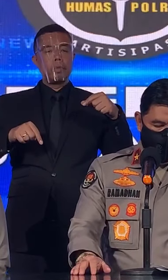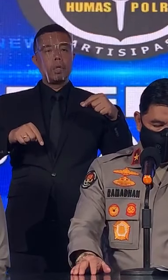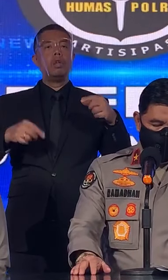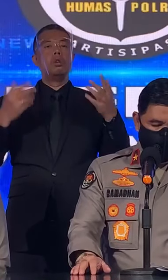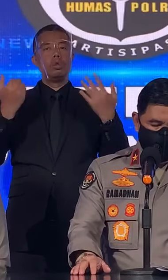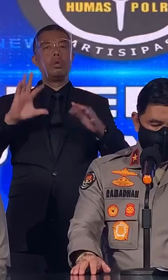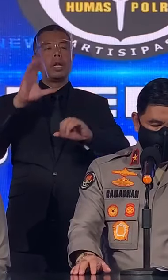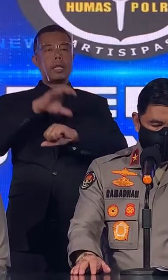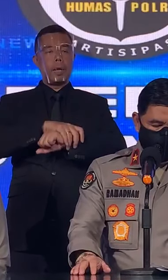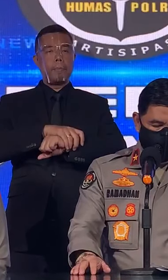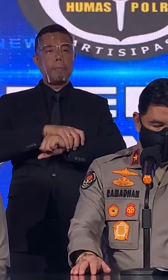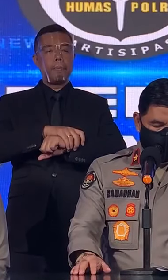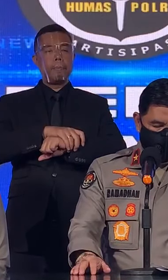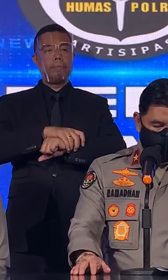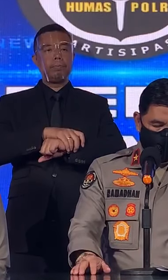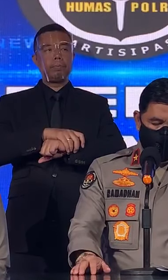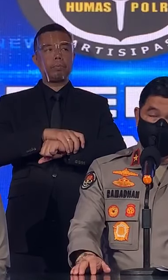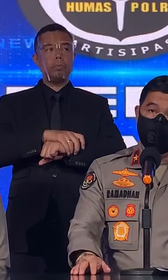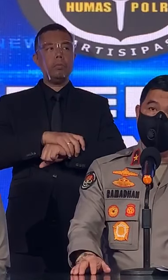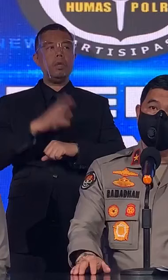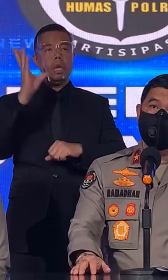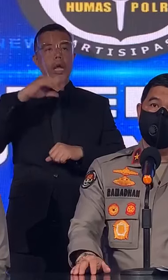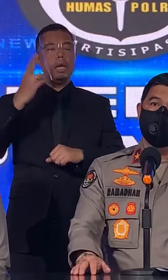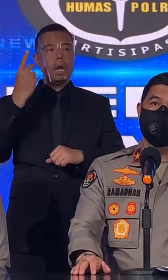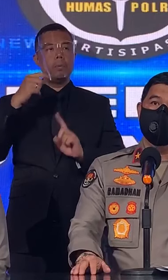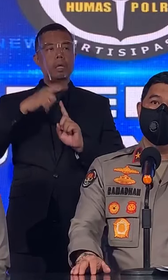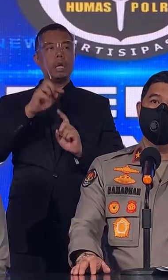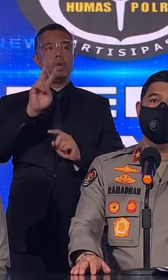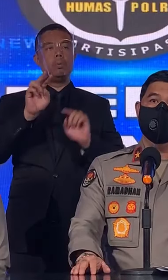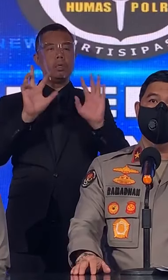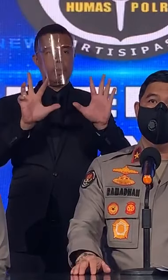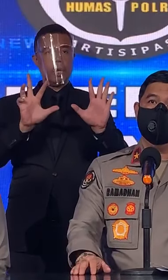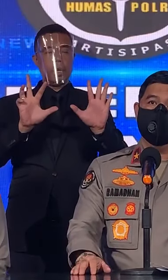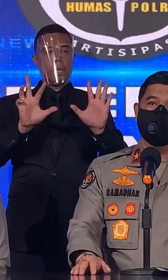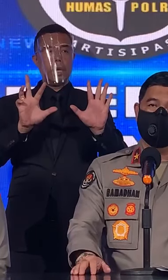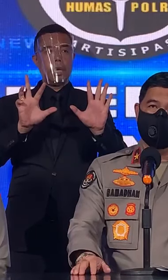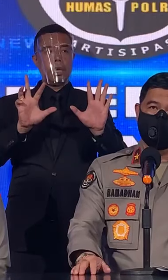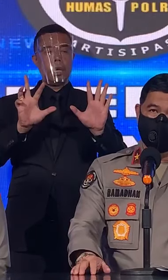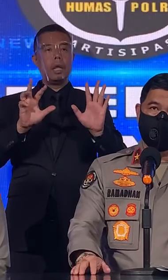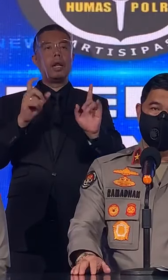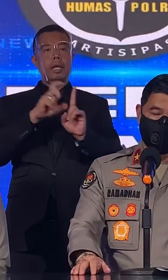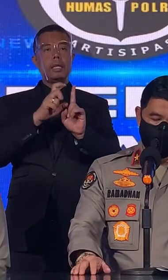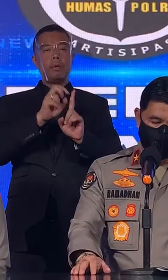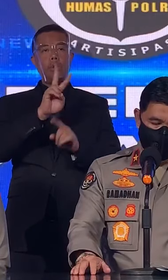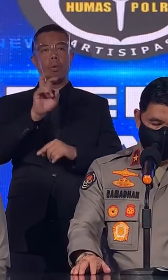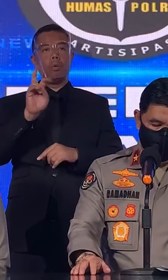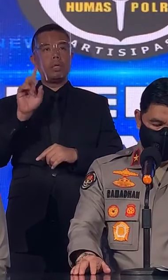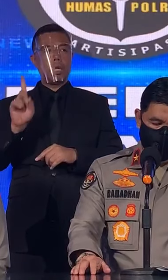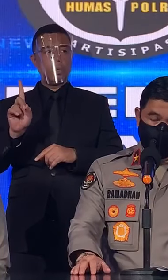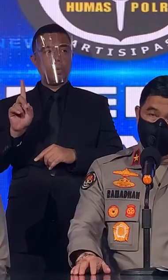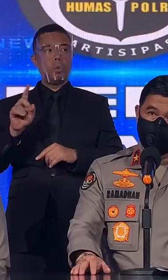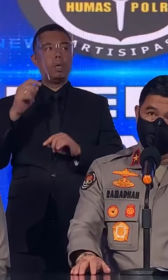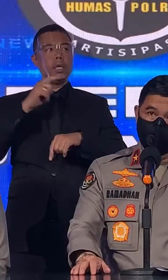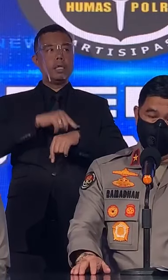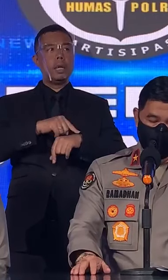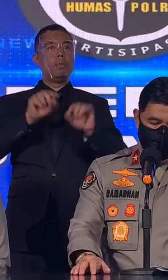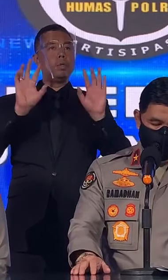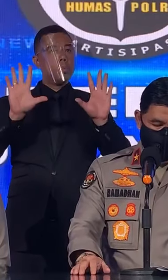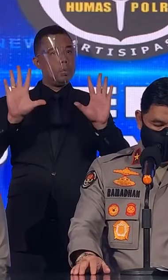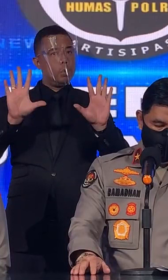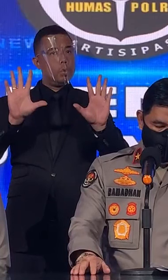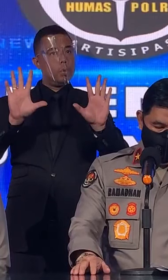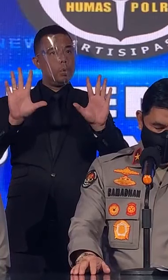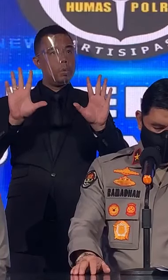telah ditangkap pada hari Rabu tanggal 29 Desember 2021, pukul 10,